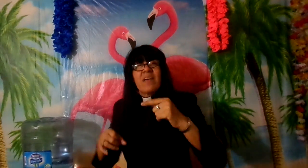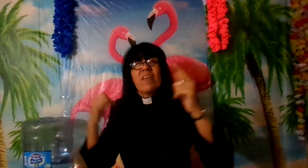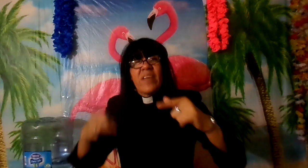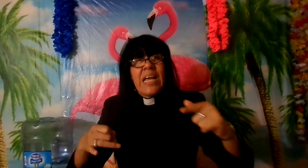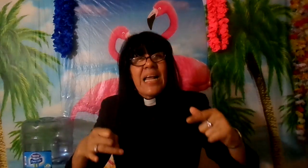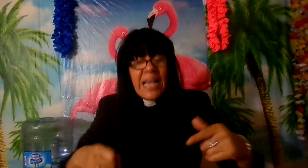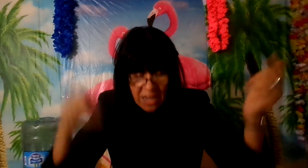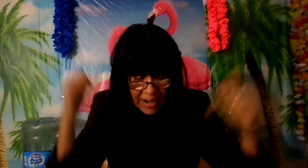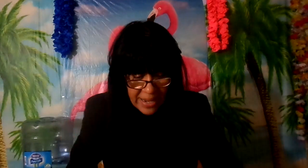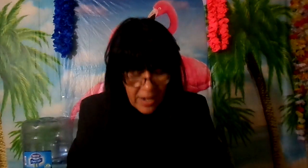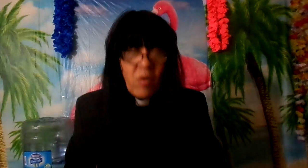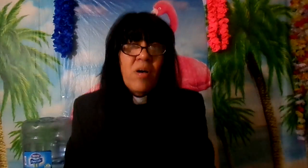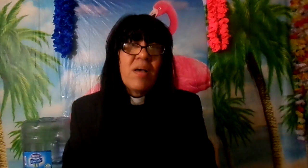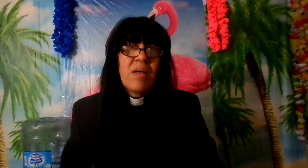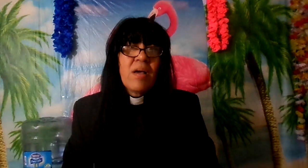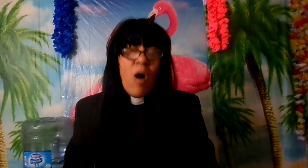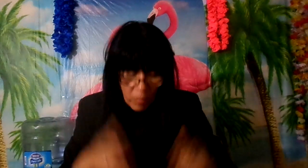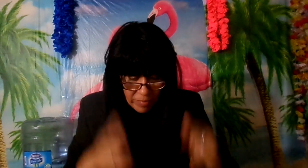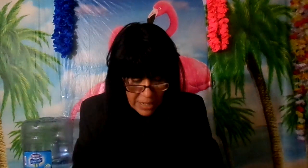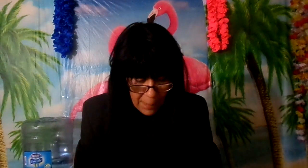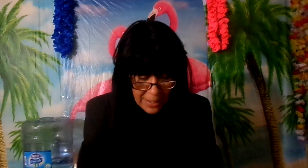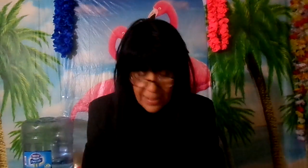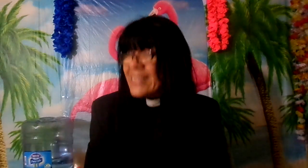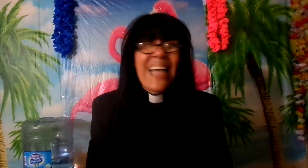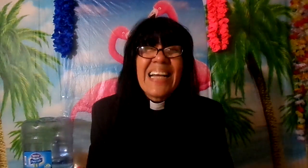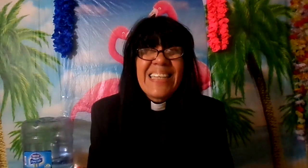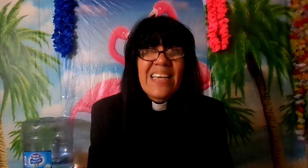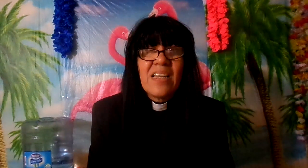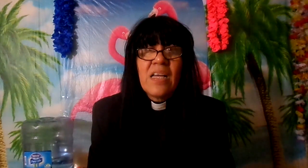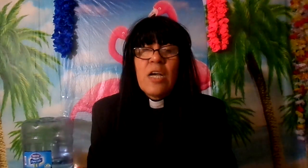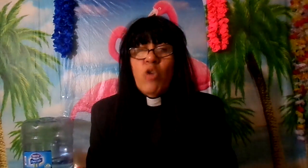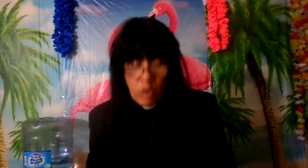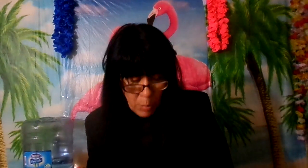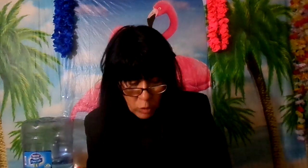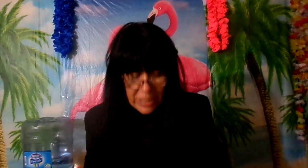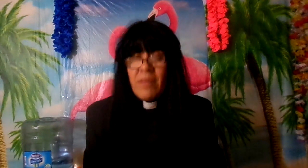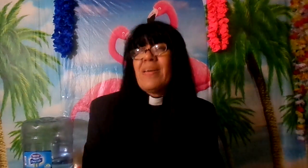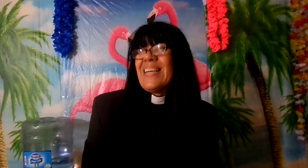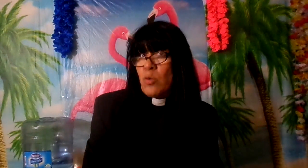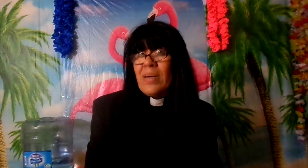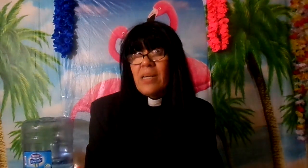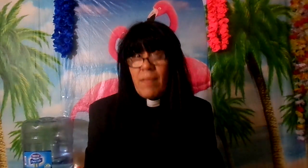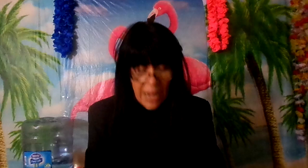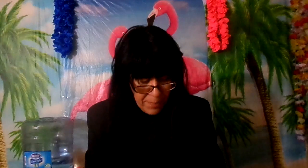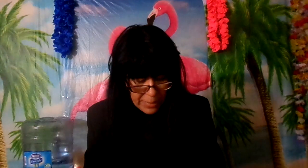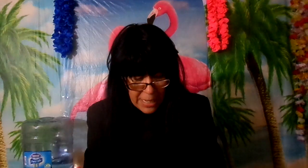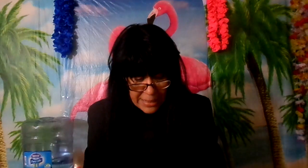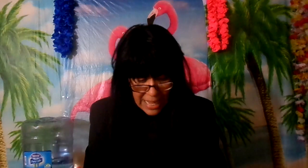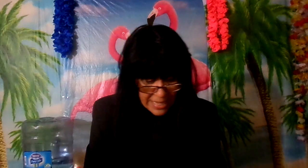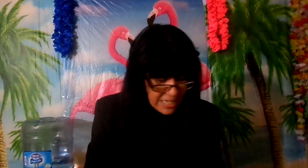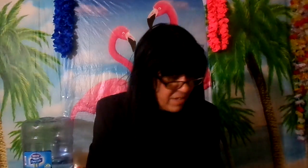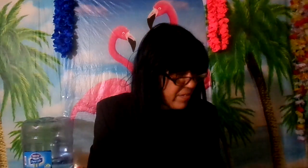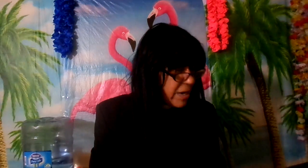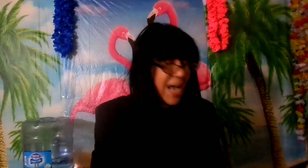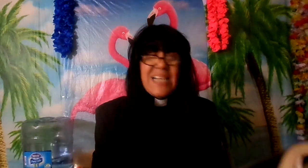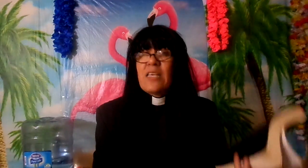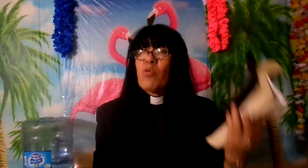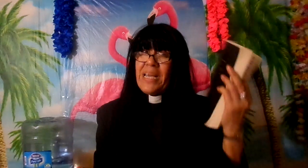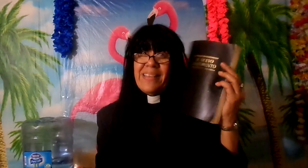vivir? el evangelio o vivir la palabra nadie todo el mundo quiere vivir a su manera ¿verdad? nadie quiere vivir a según esta